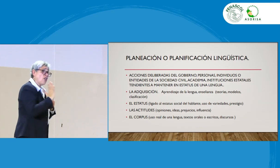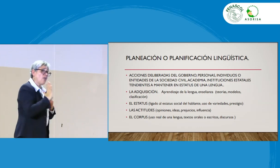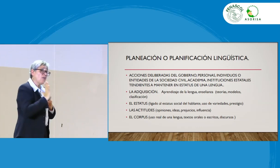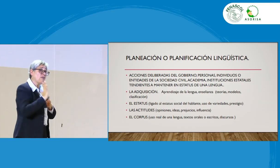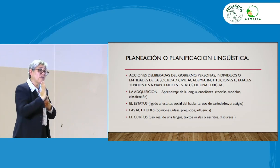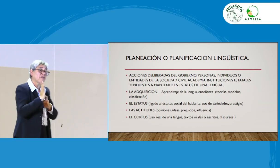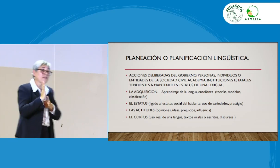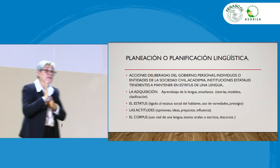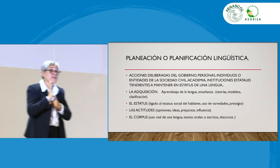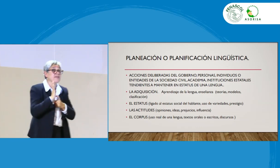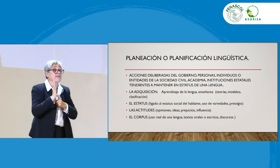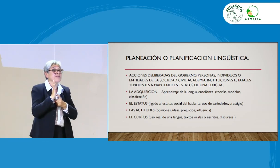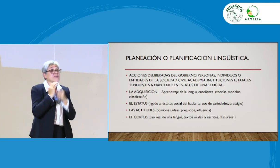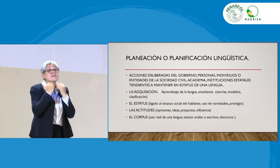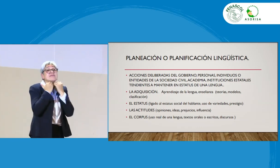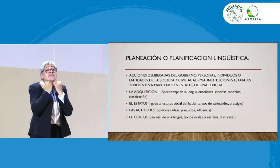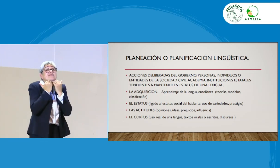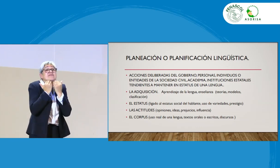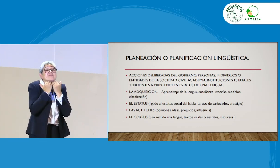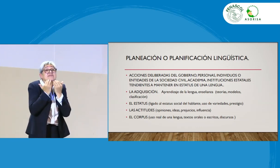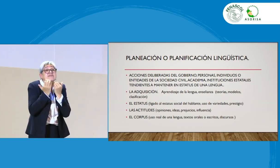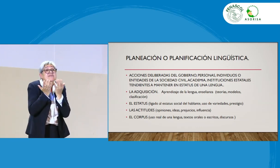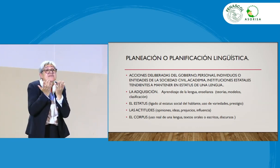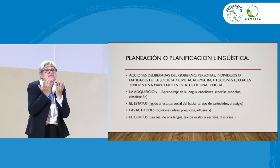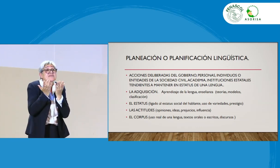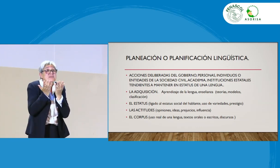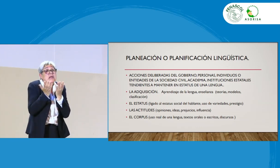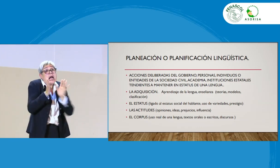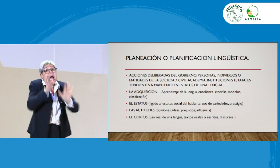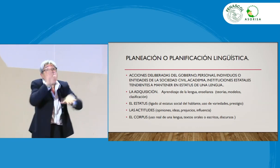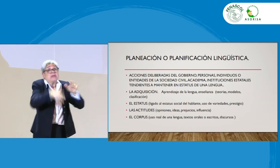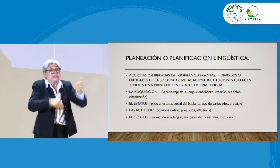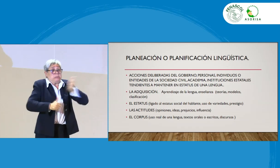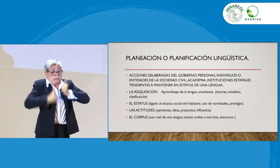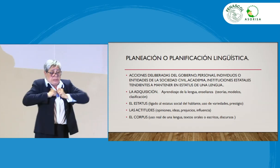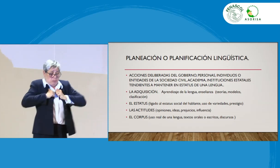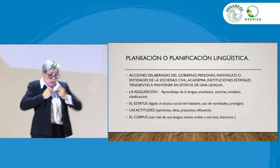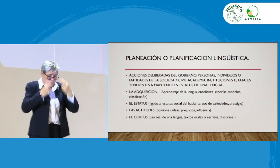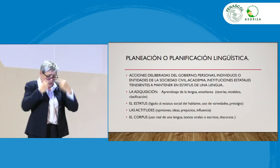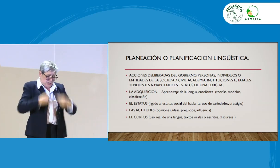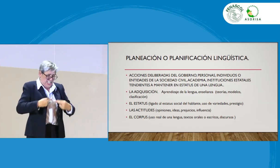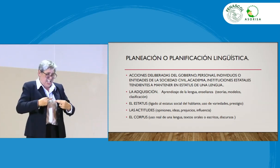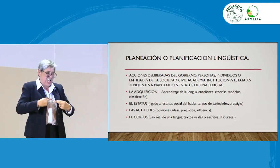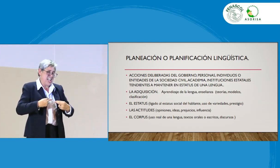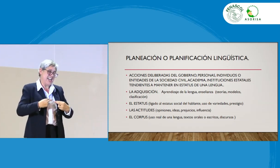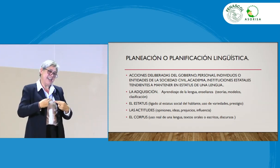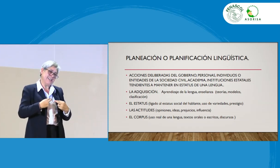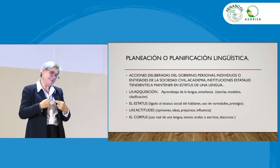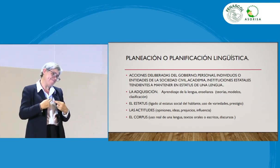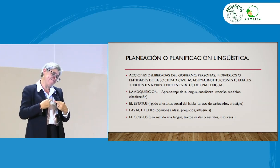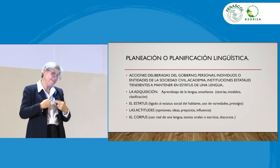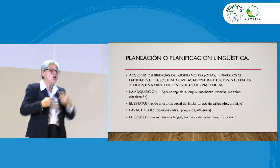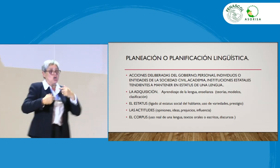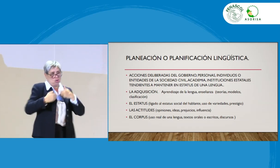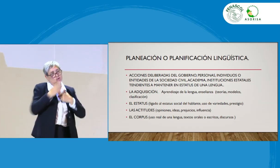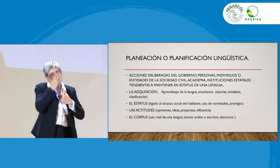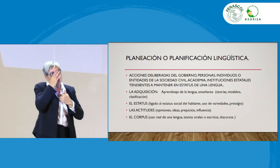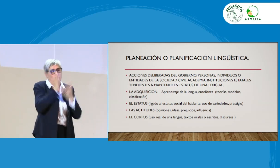tienes? ¿Ya lo sabes? La respuesta es no, no lo sé. Entonces, es analizarse una autoevaluación. Obviamente, se